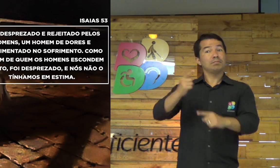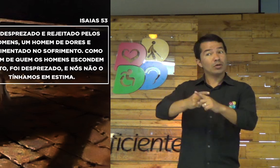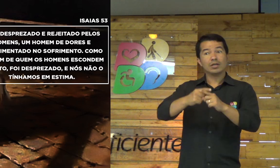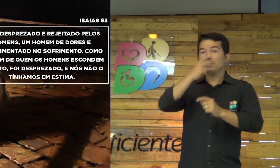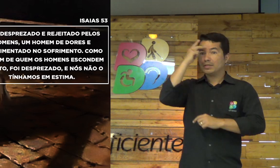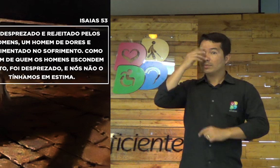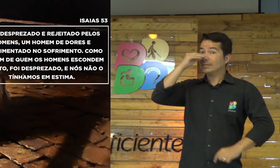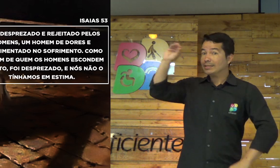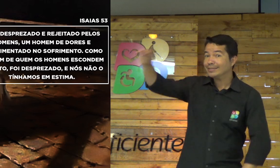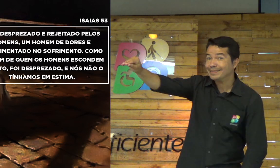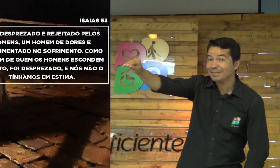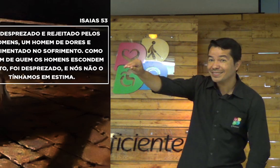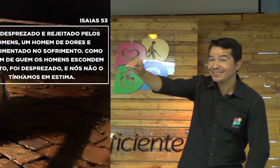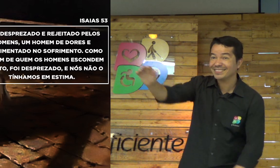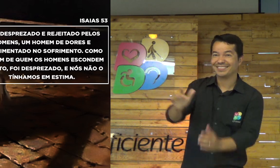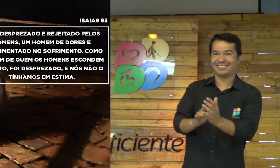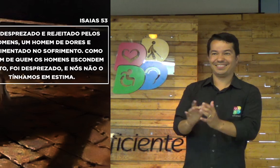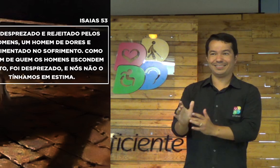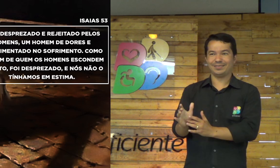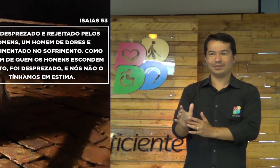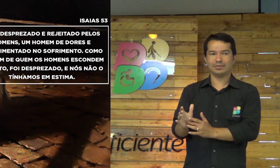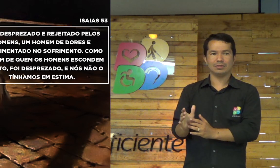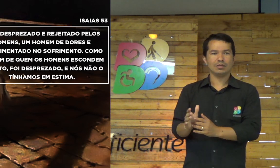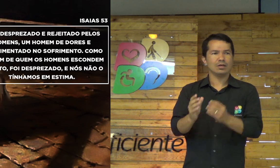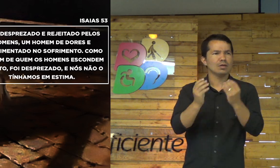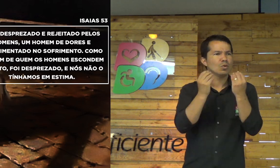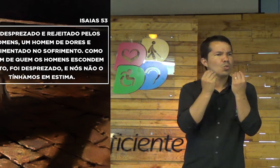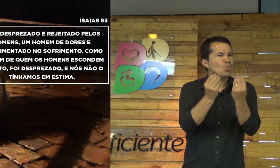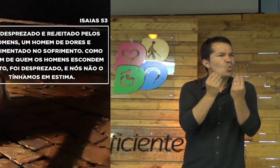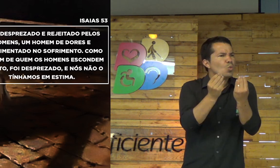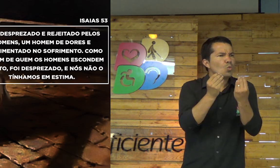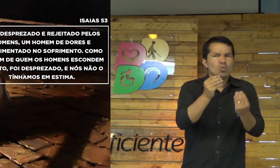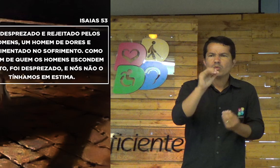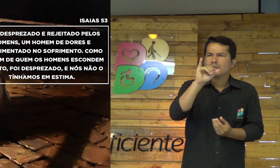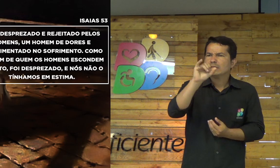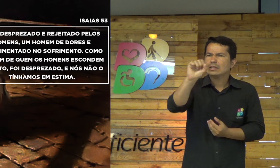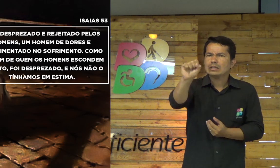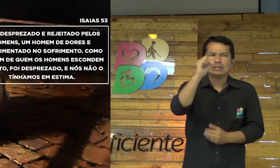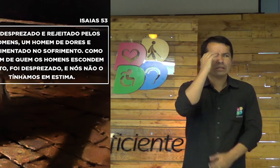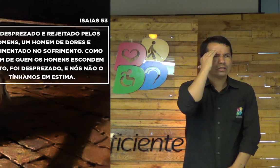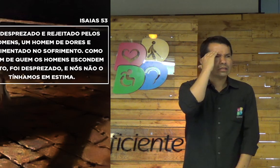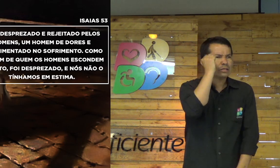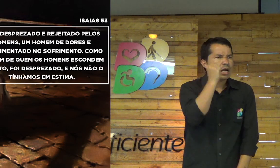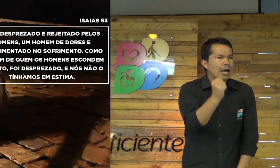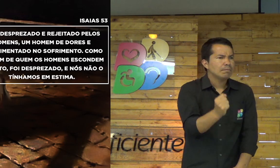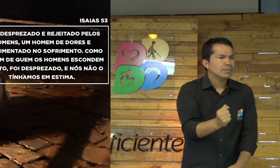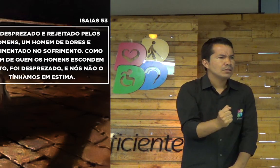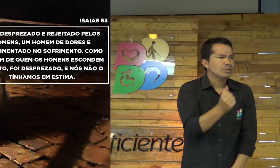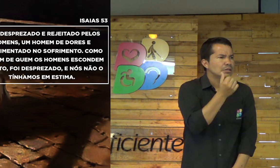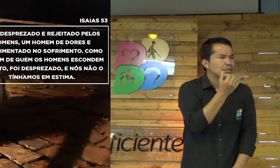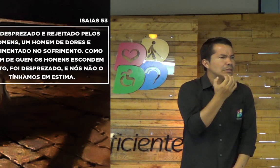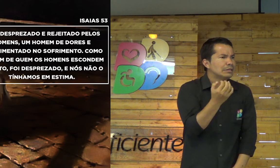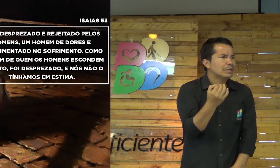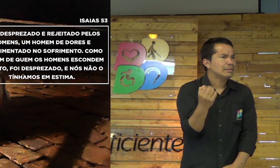Por quê? Porque as pessoas rejeitaram Jesus. Como? Isaías já sabia disso?